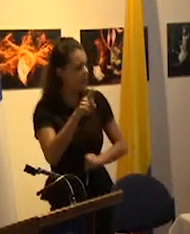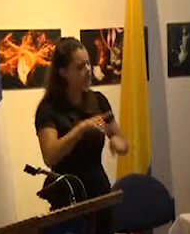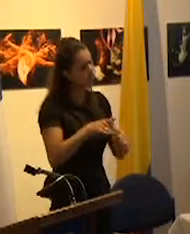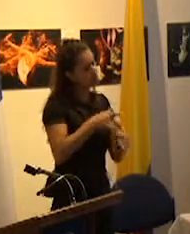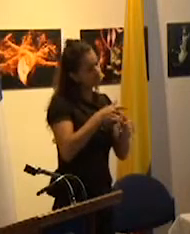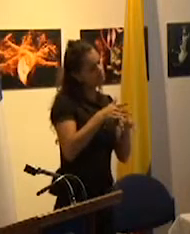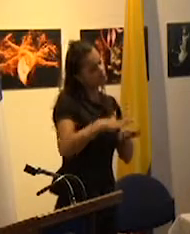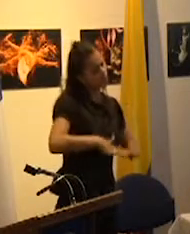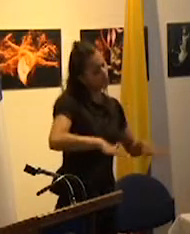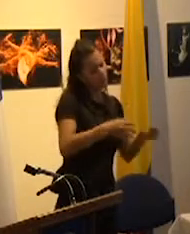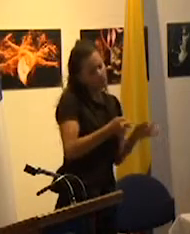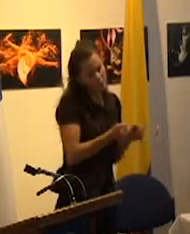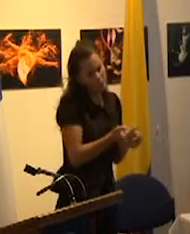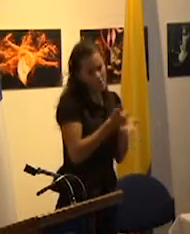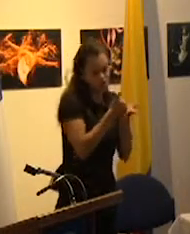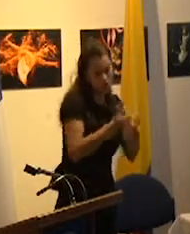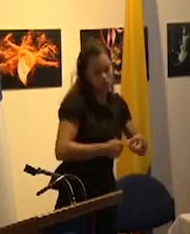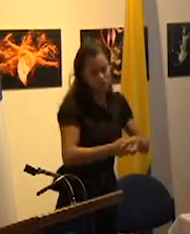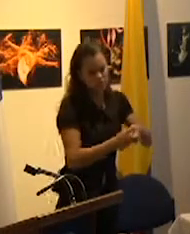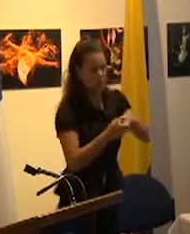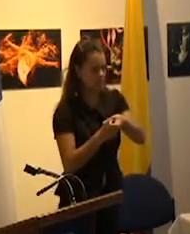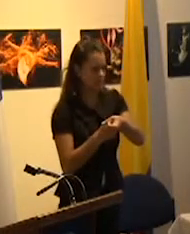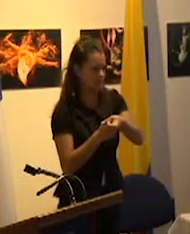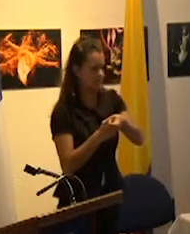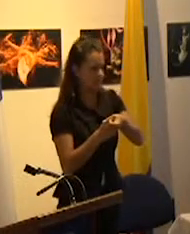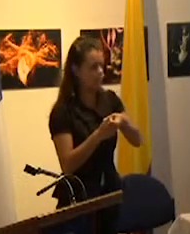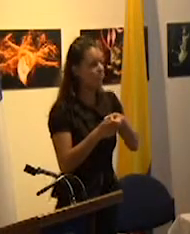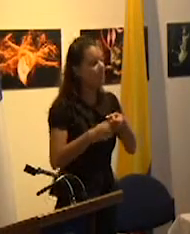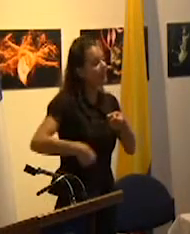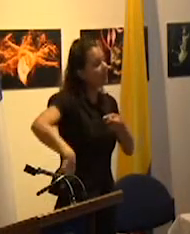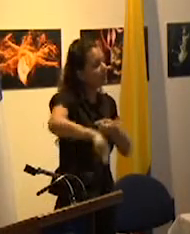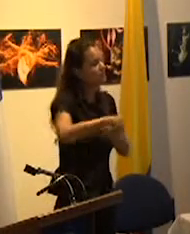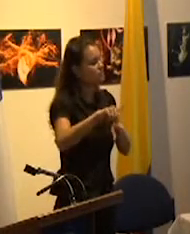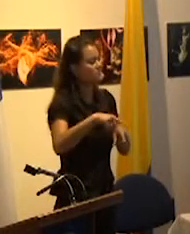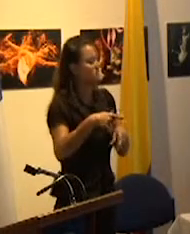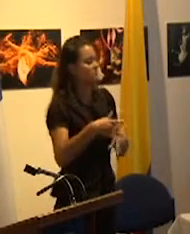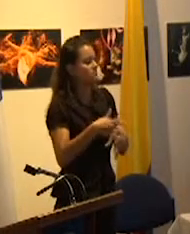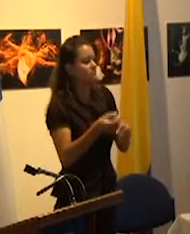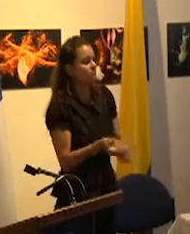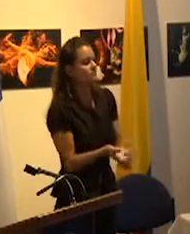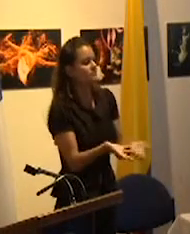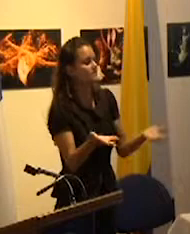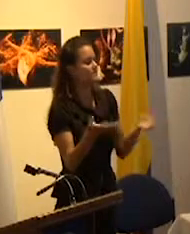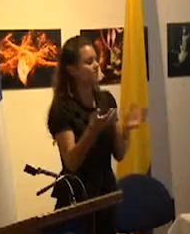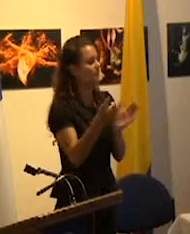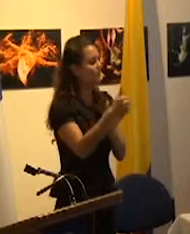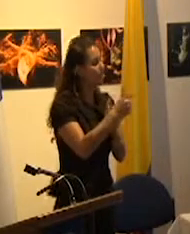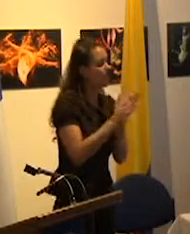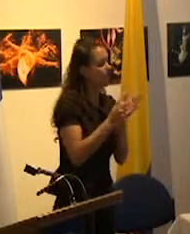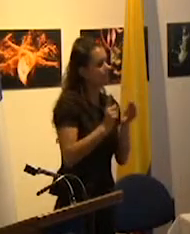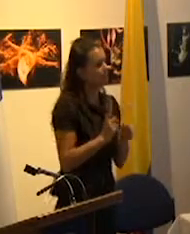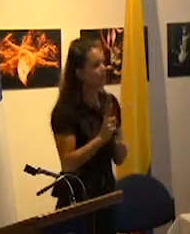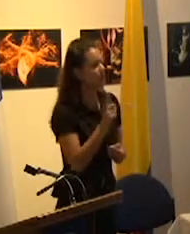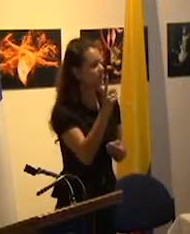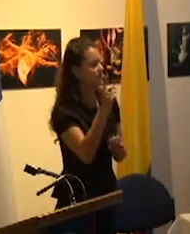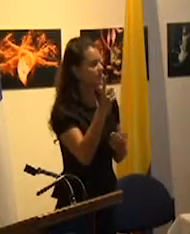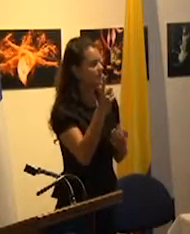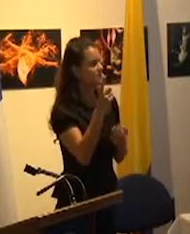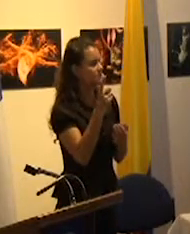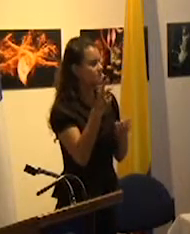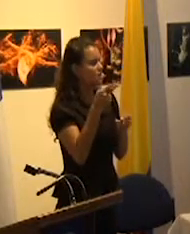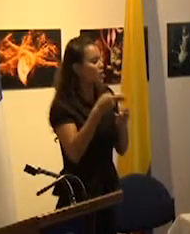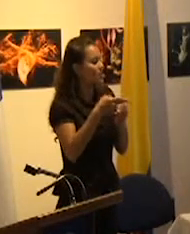benefactor y quienes impulsaron programas y políticas que vamos a llamar de